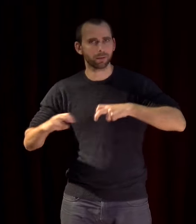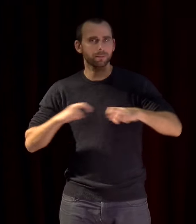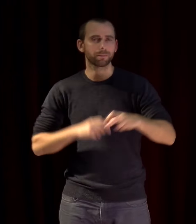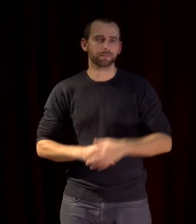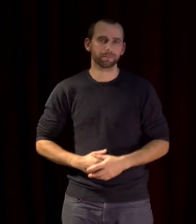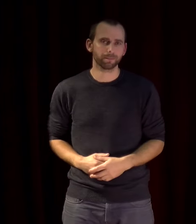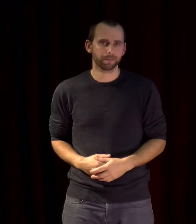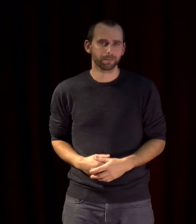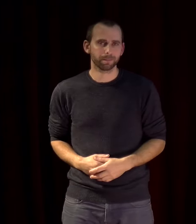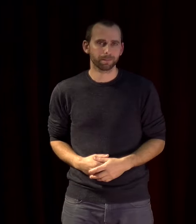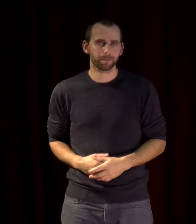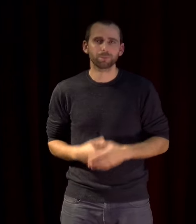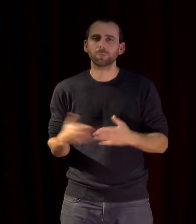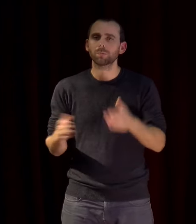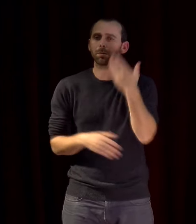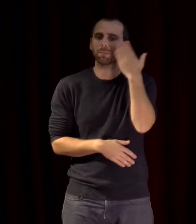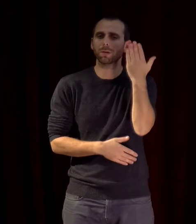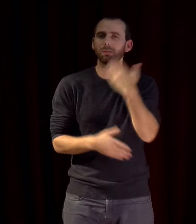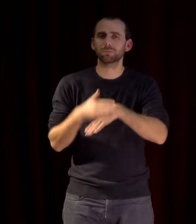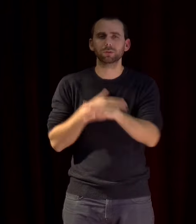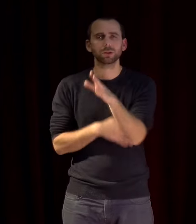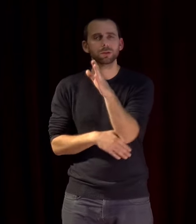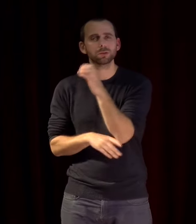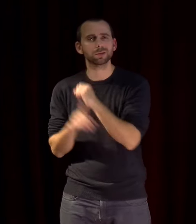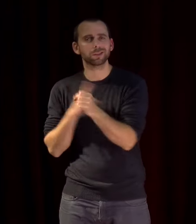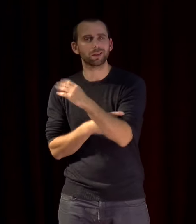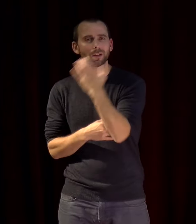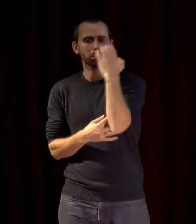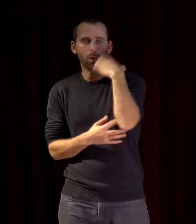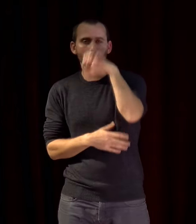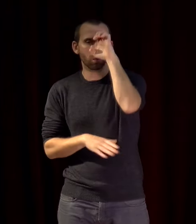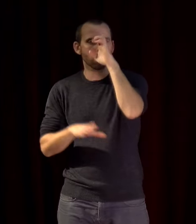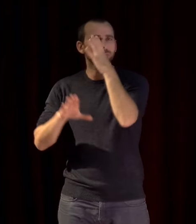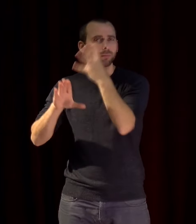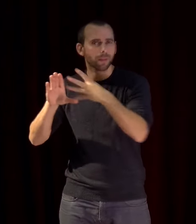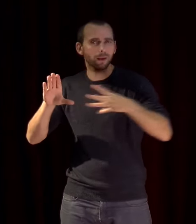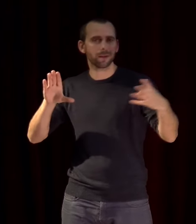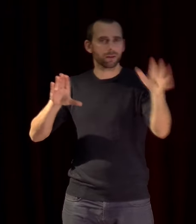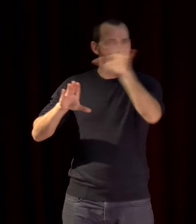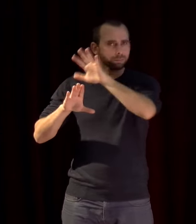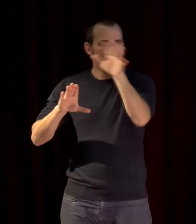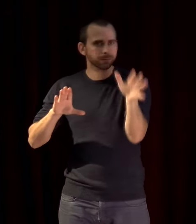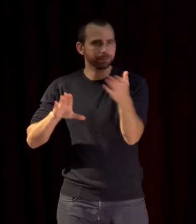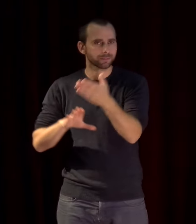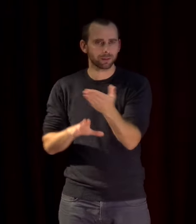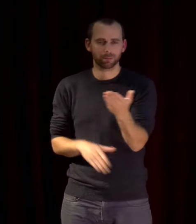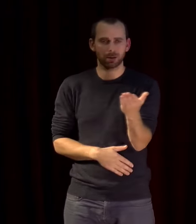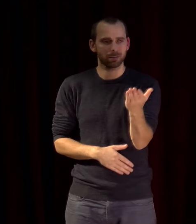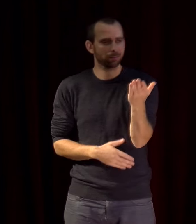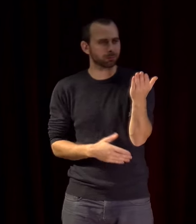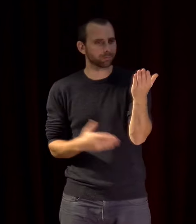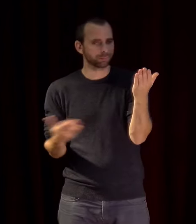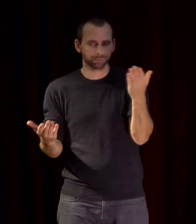si dans nos sociétés euro-méditerranéennes la mobilité des personnes est inscrite dans nos mémoires